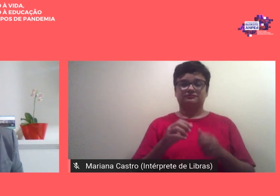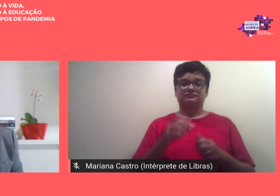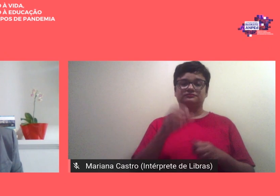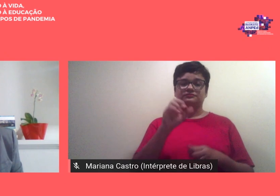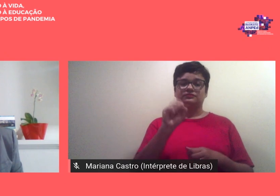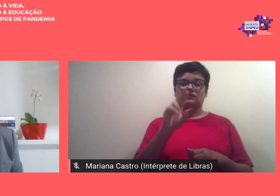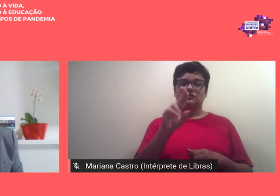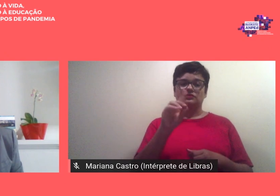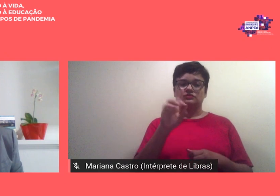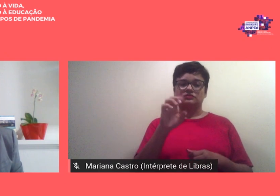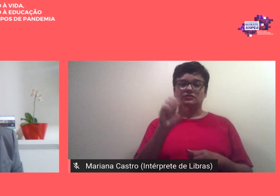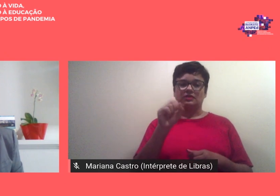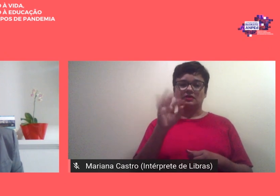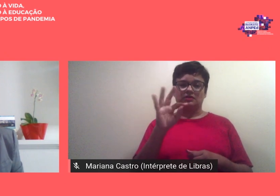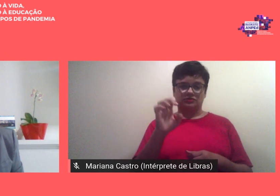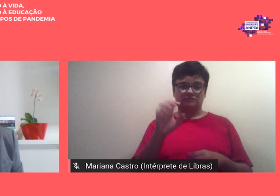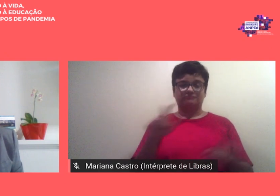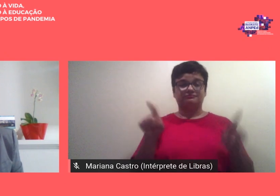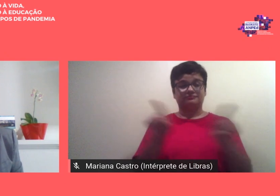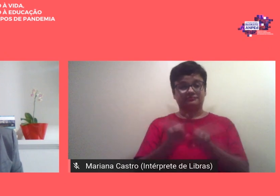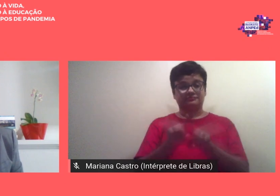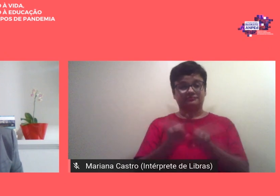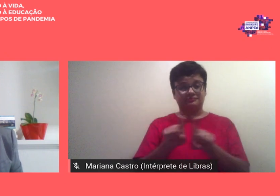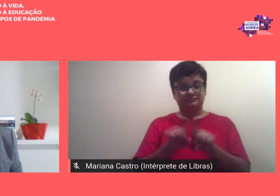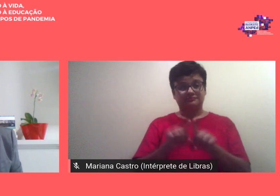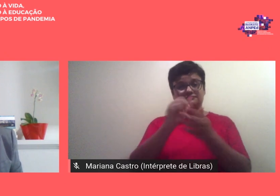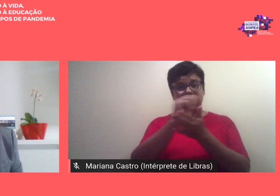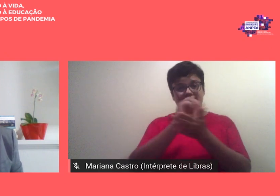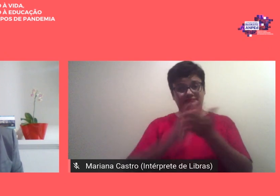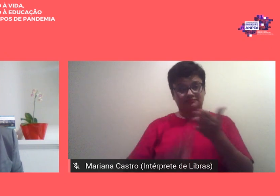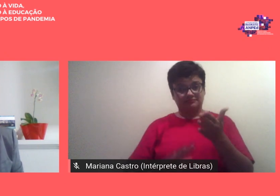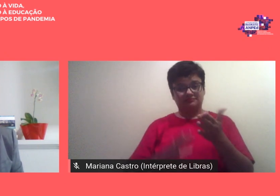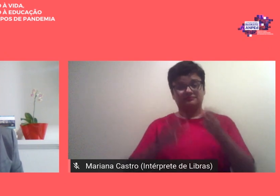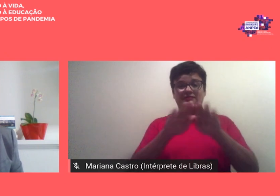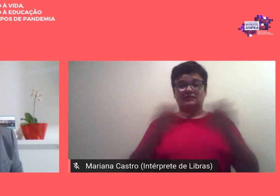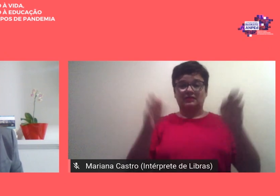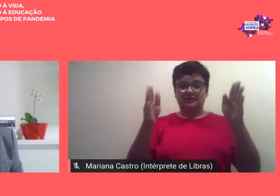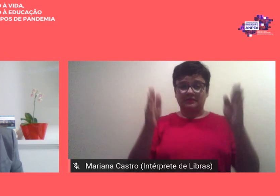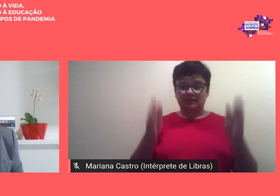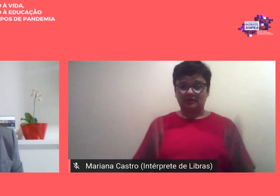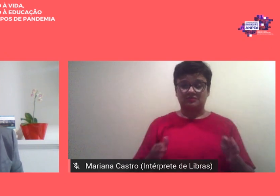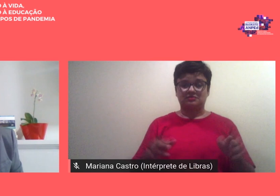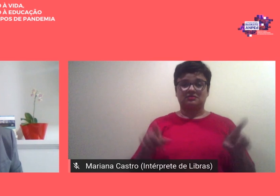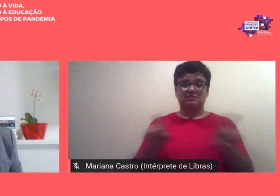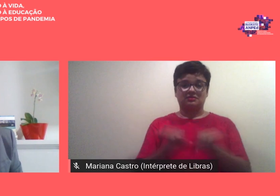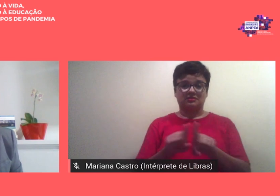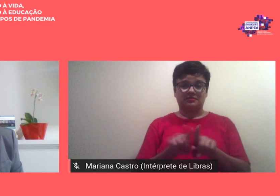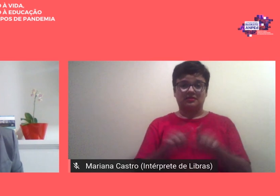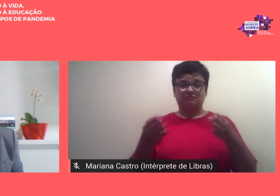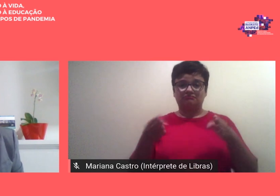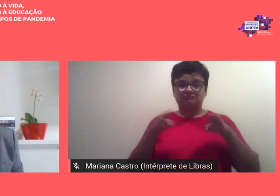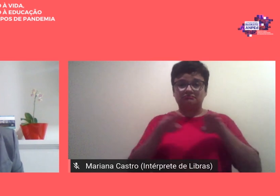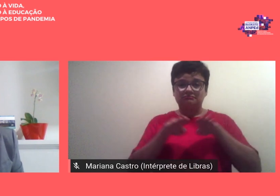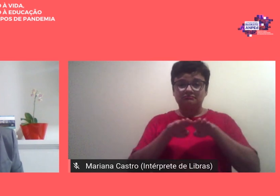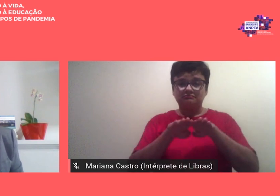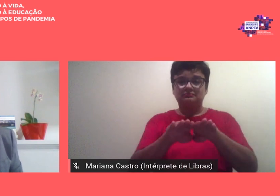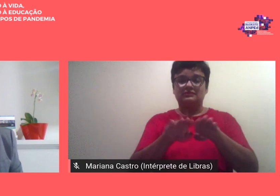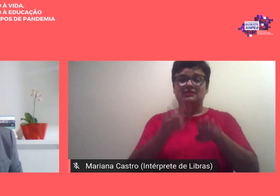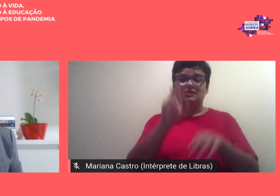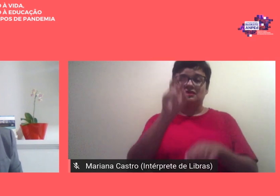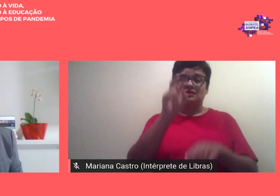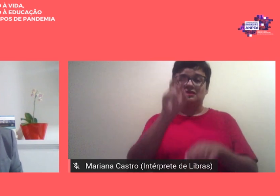também como atividades as mesas simultâneas cinco a cada dia